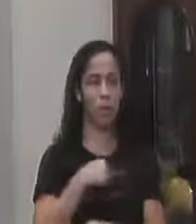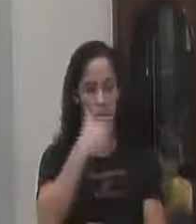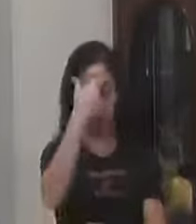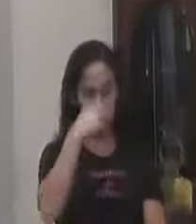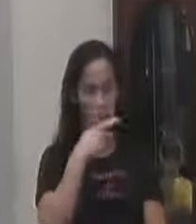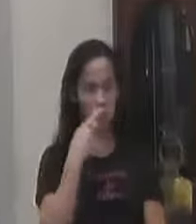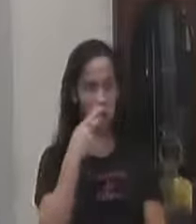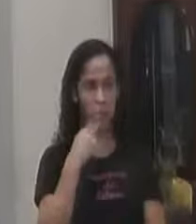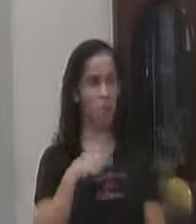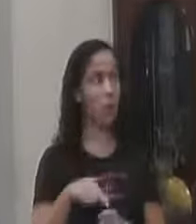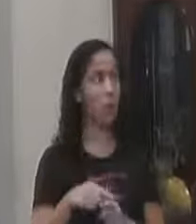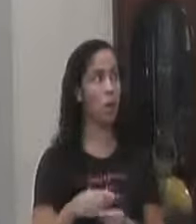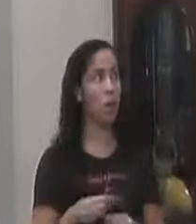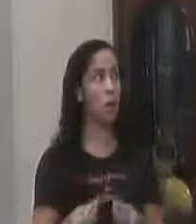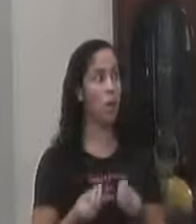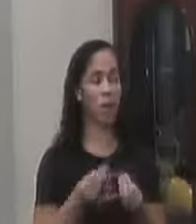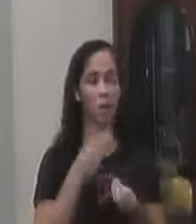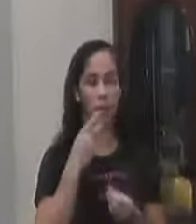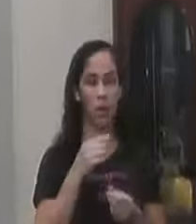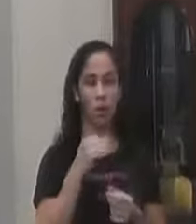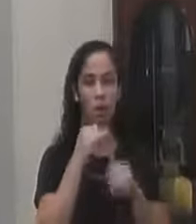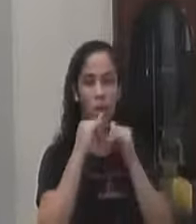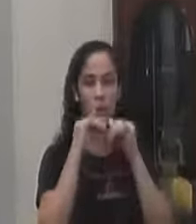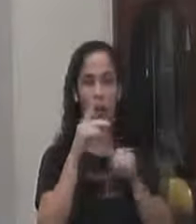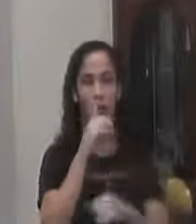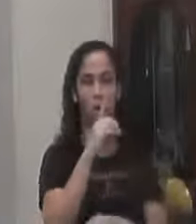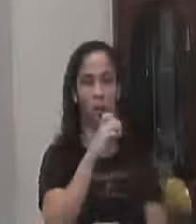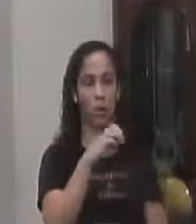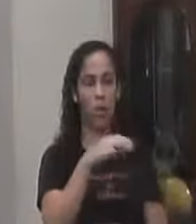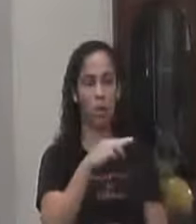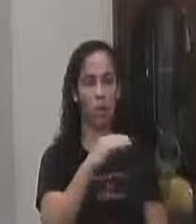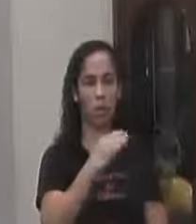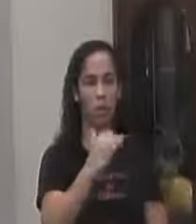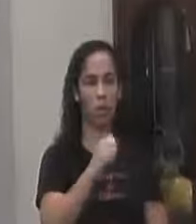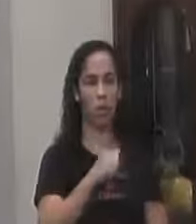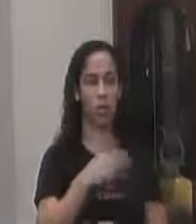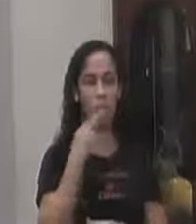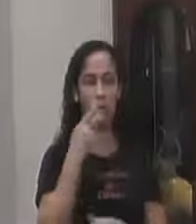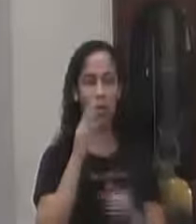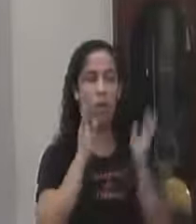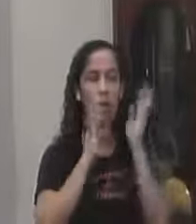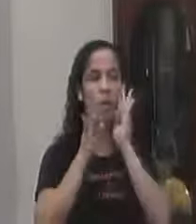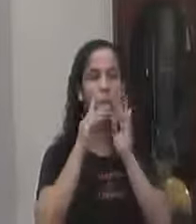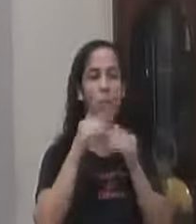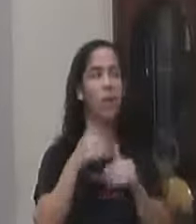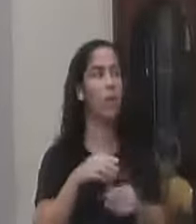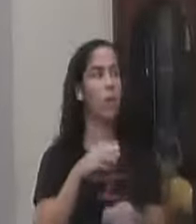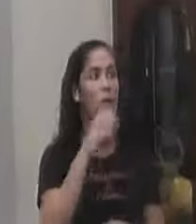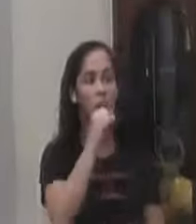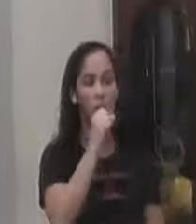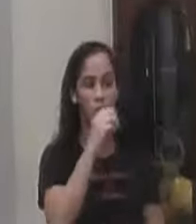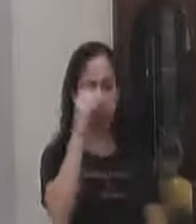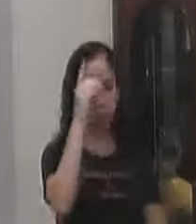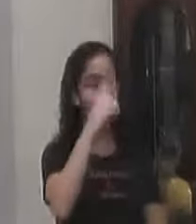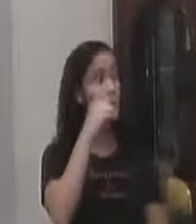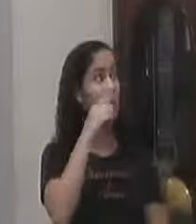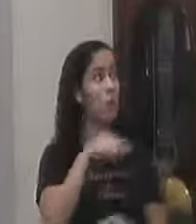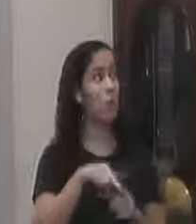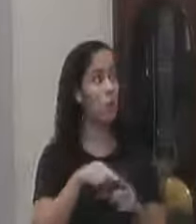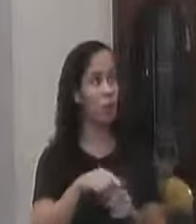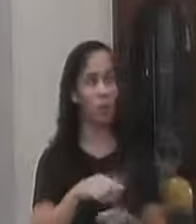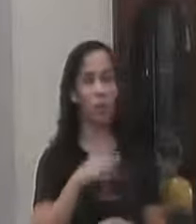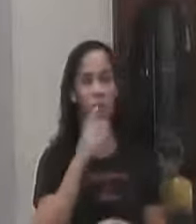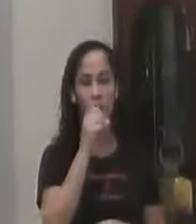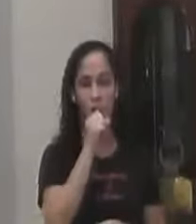mesmo Que vou roncar no peito E vou denunciar E vou falar E vou botar na rede social No sábado a mesma coisa No domingo eu não vou garantir